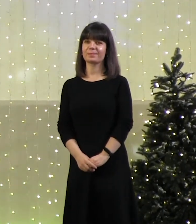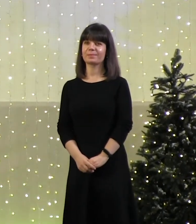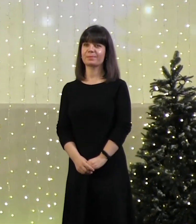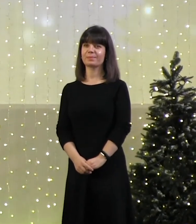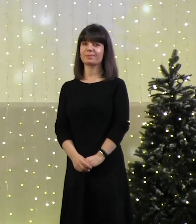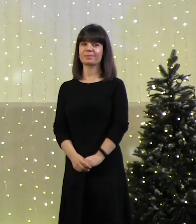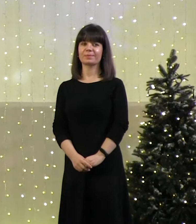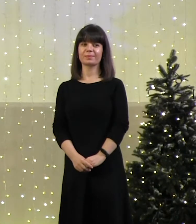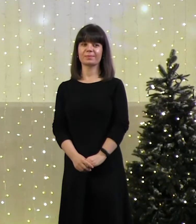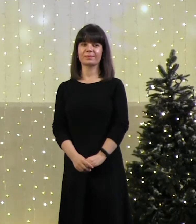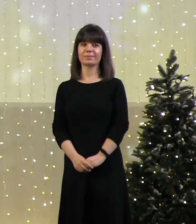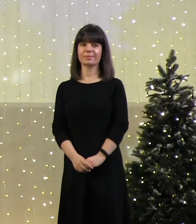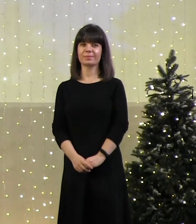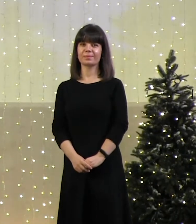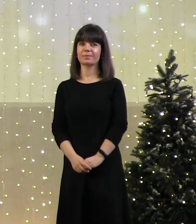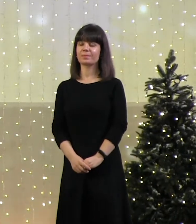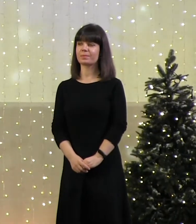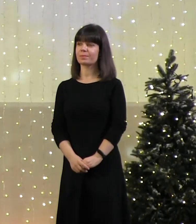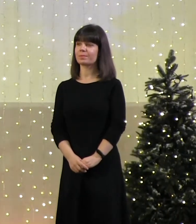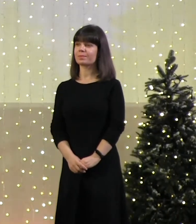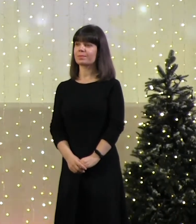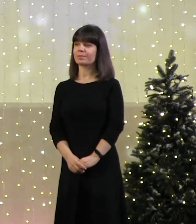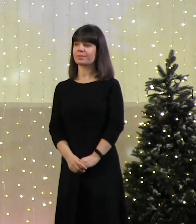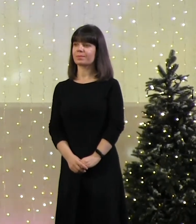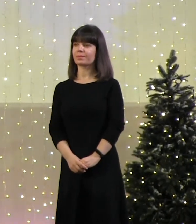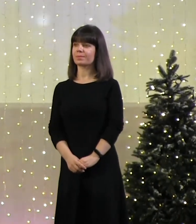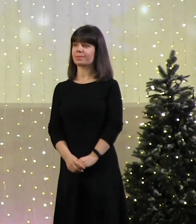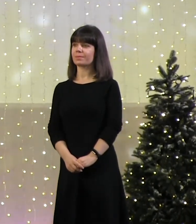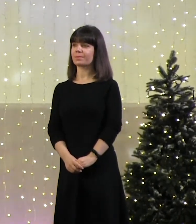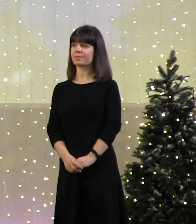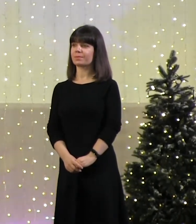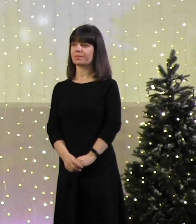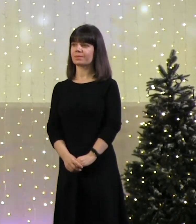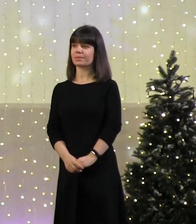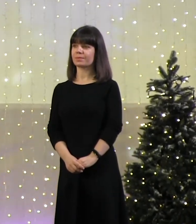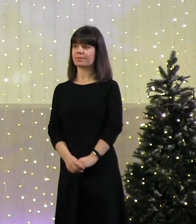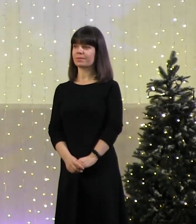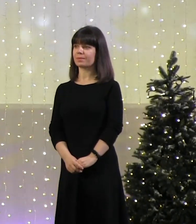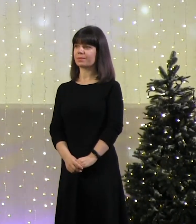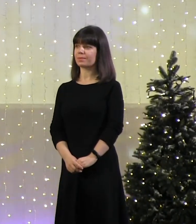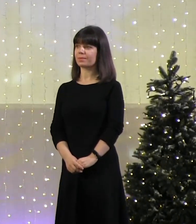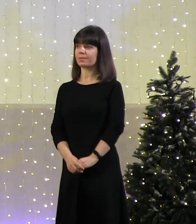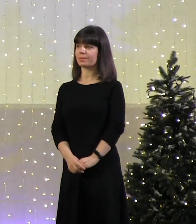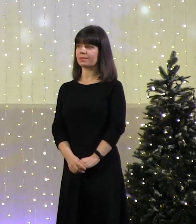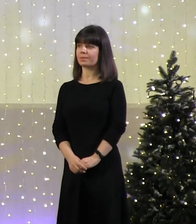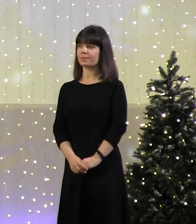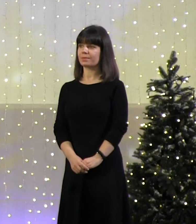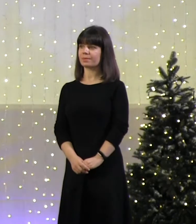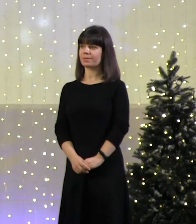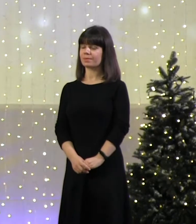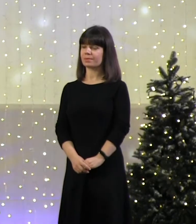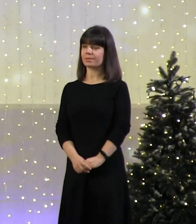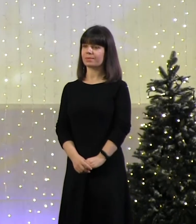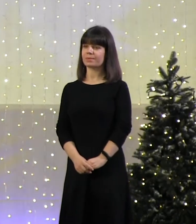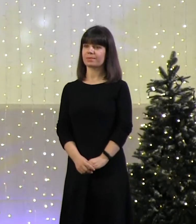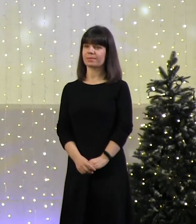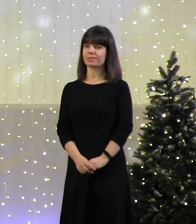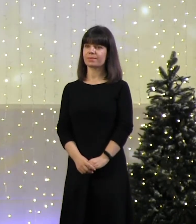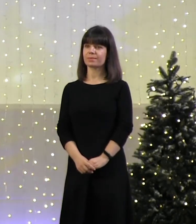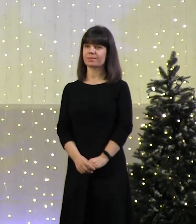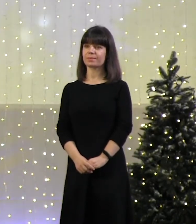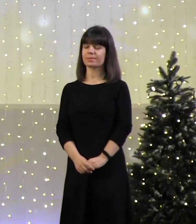Мы посмотрим, какое будет продолжение этому начинанию. Но мы очень хотим, чтобы руководство нашей церкви подумало